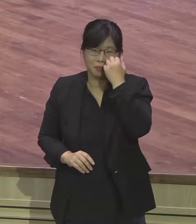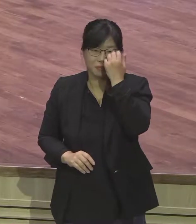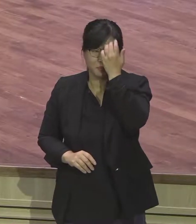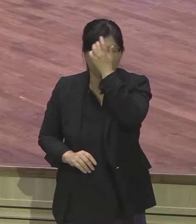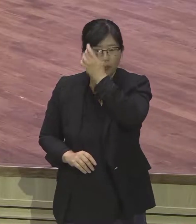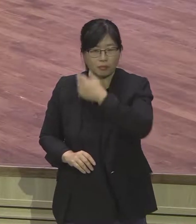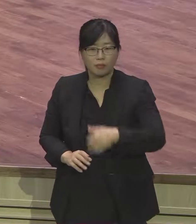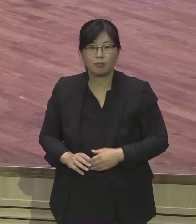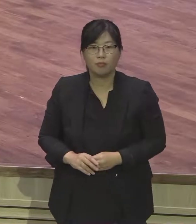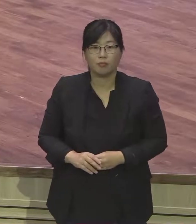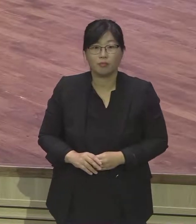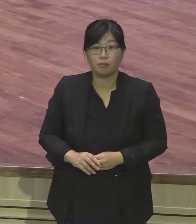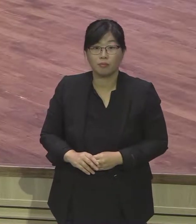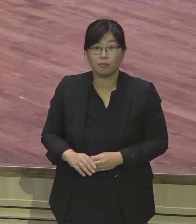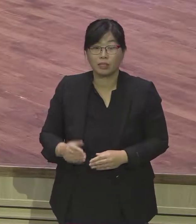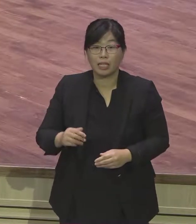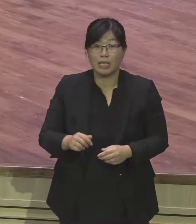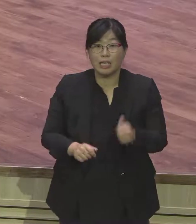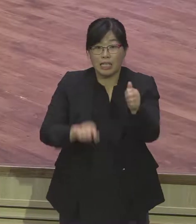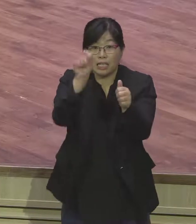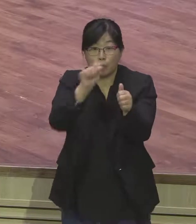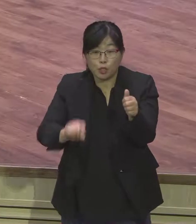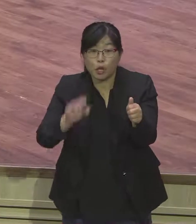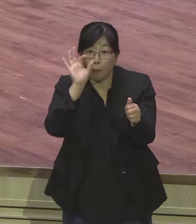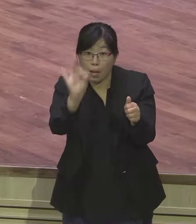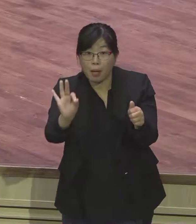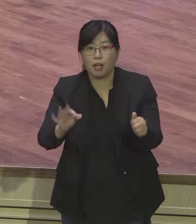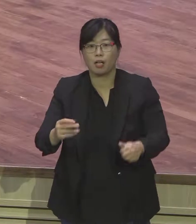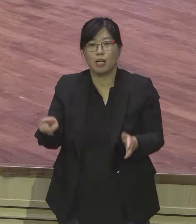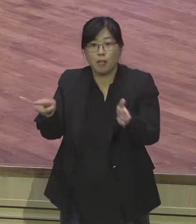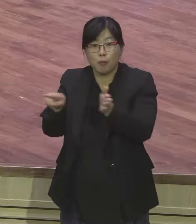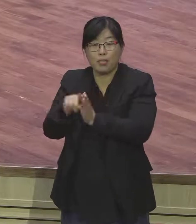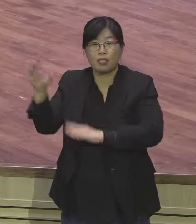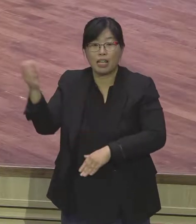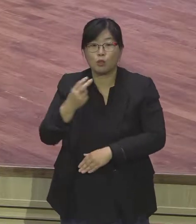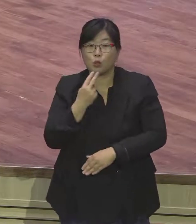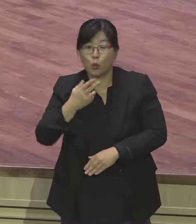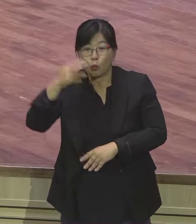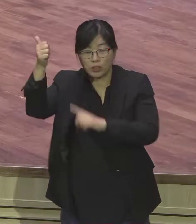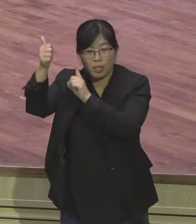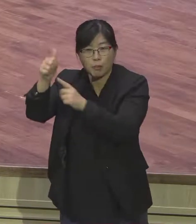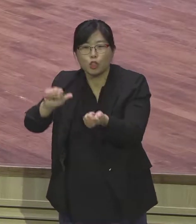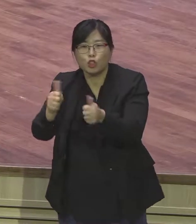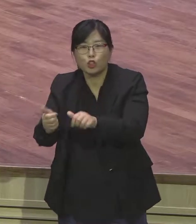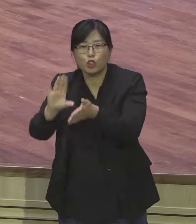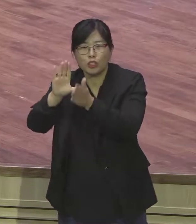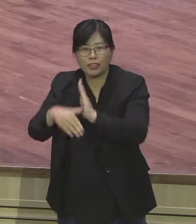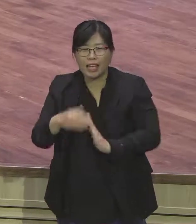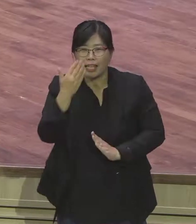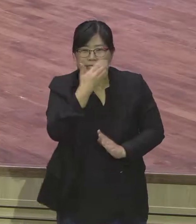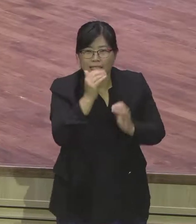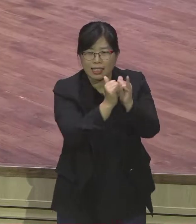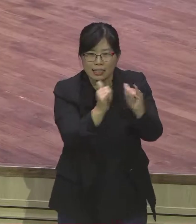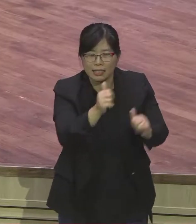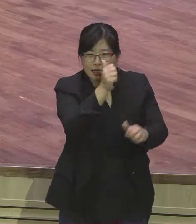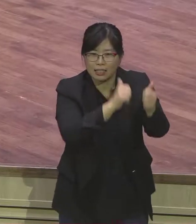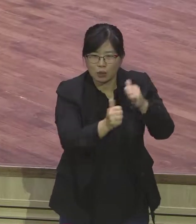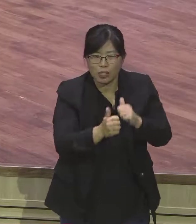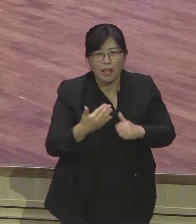임종시에 이스라엘 자손들이 떠날 것을 말하고 또 자기 뼈를 위하여 명하였음에 요셉의 이